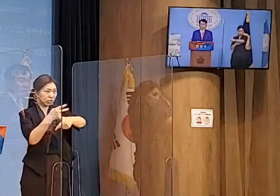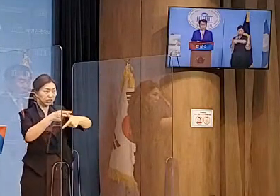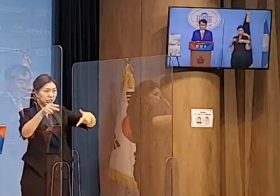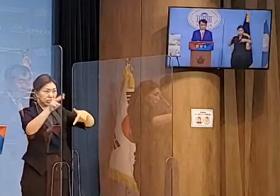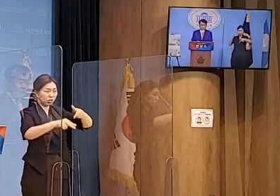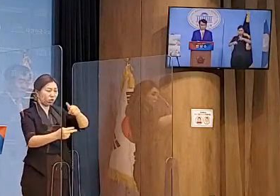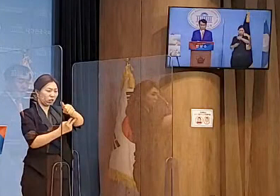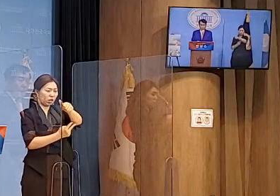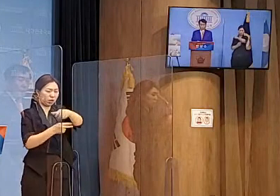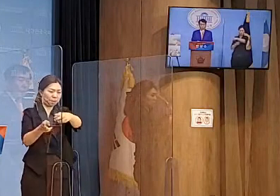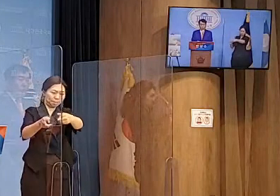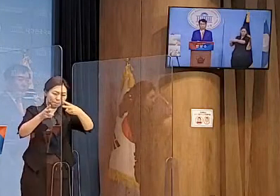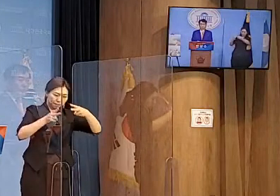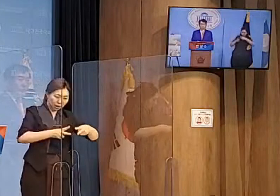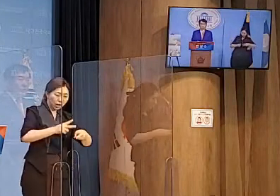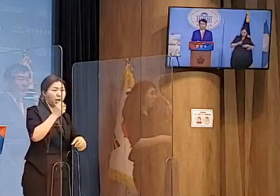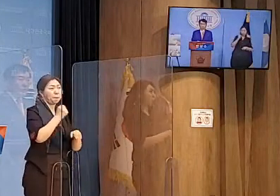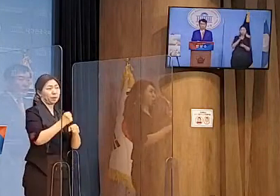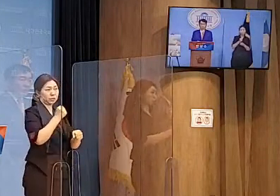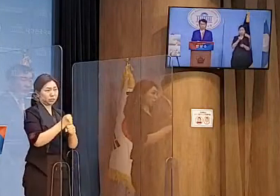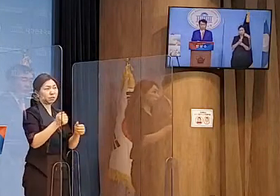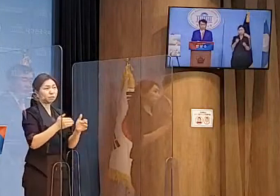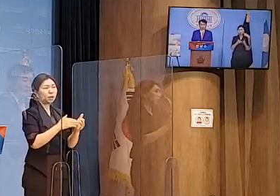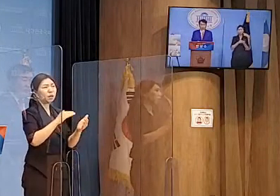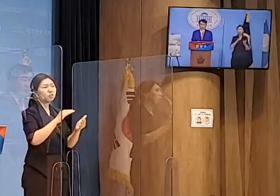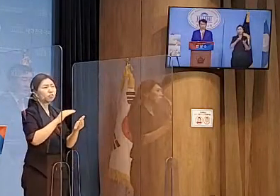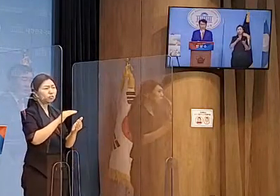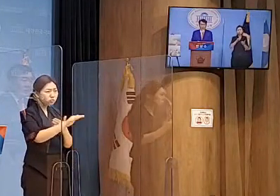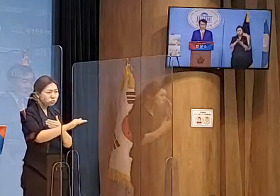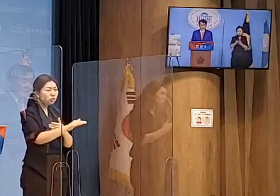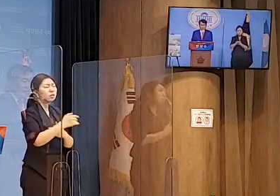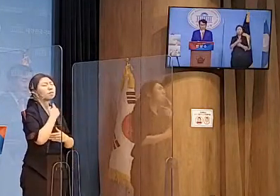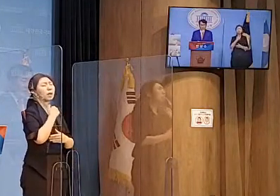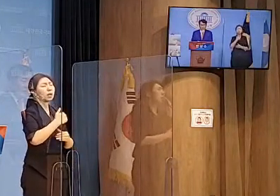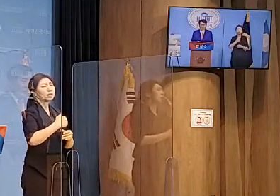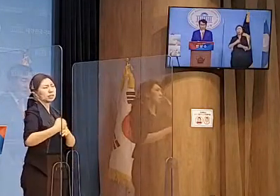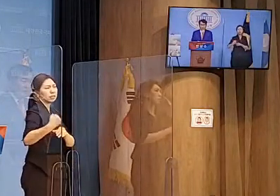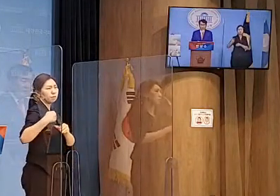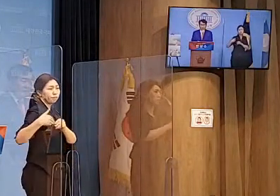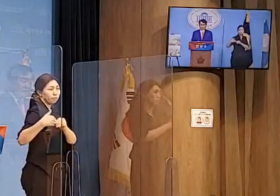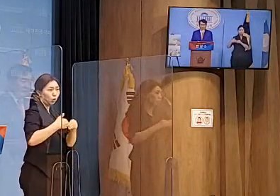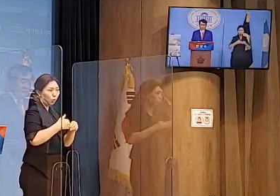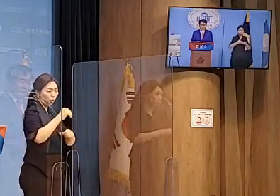창의력으로 5년 이내에 반드시 해내렸습니다.